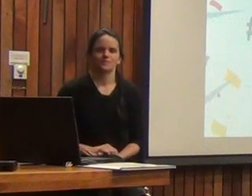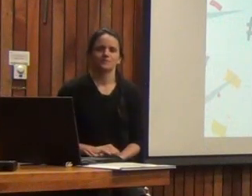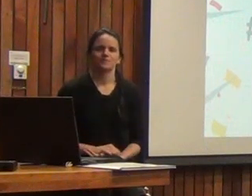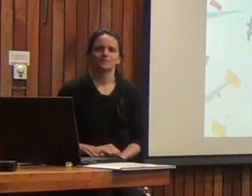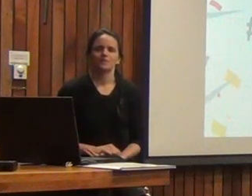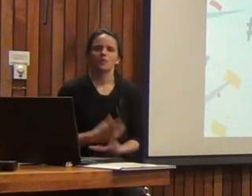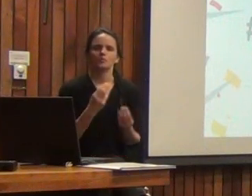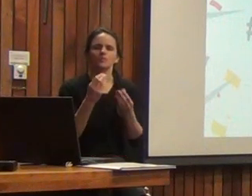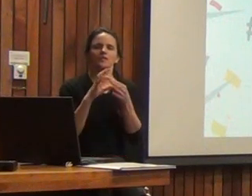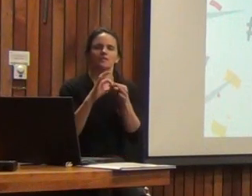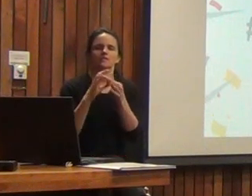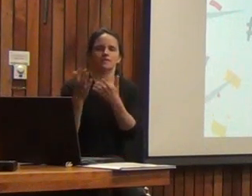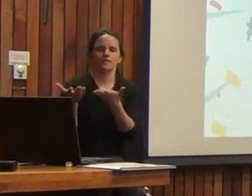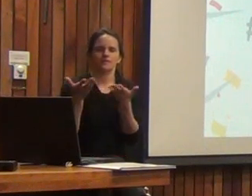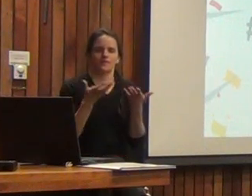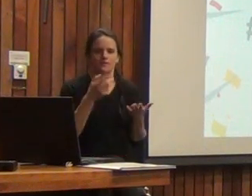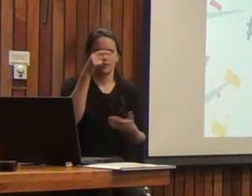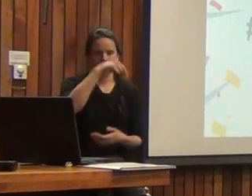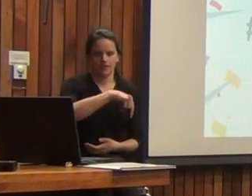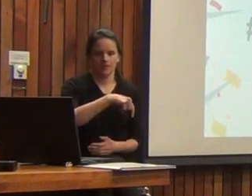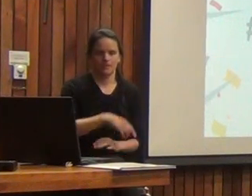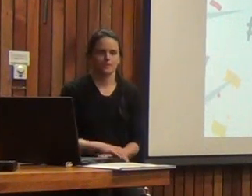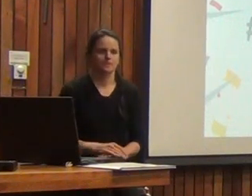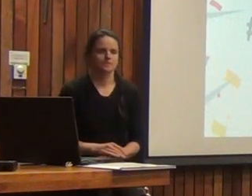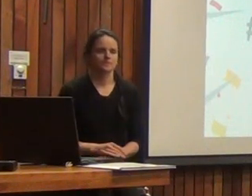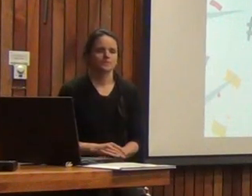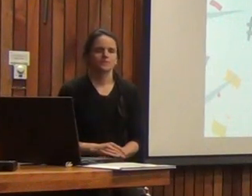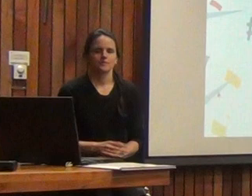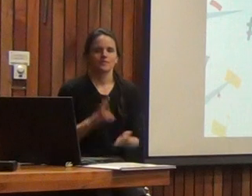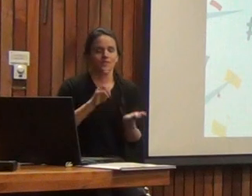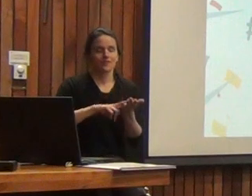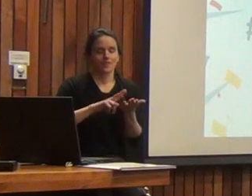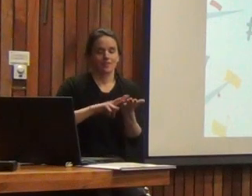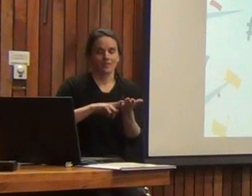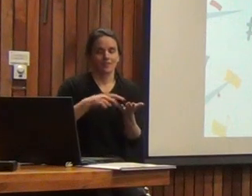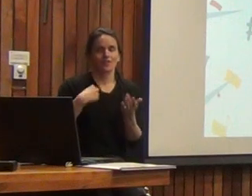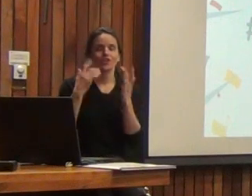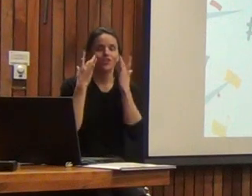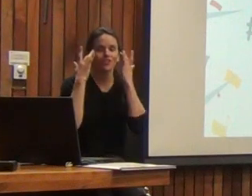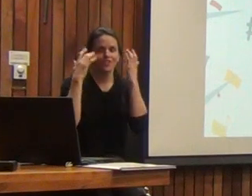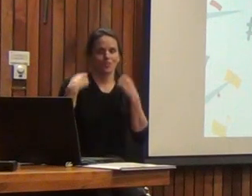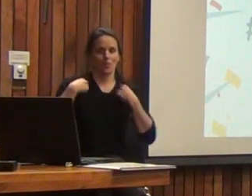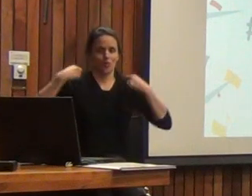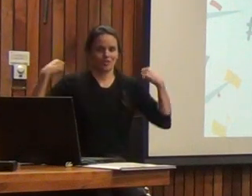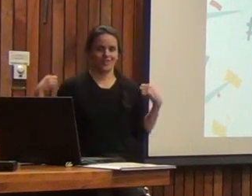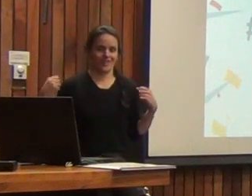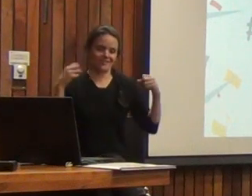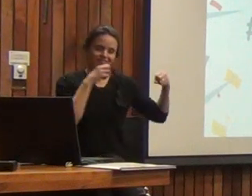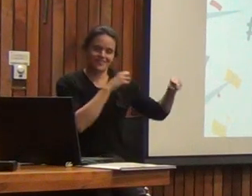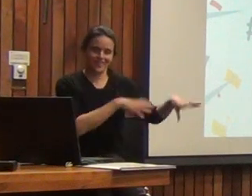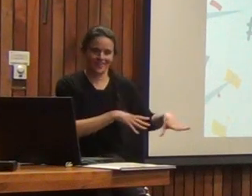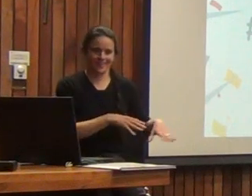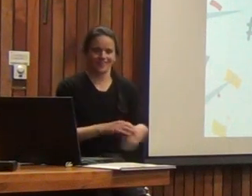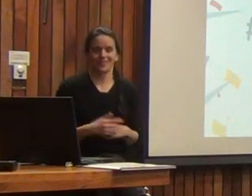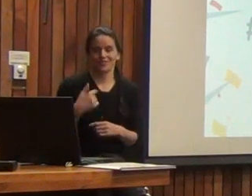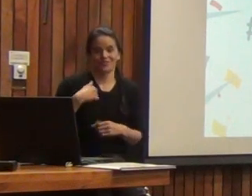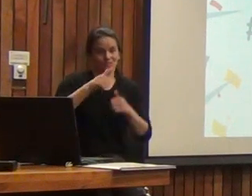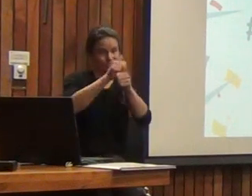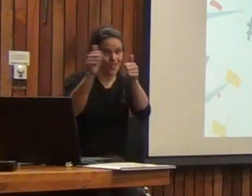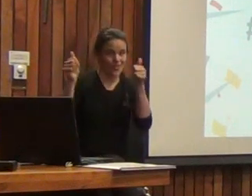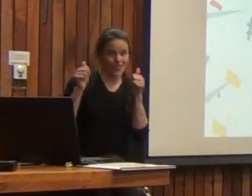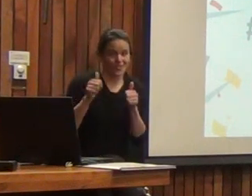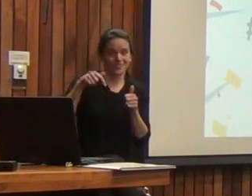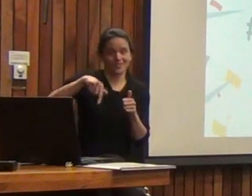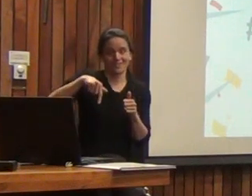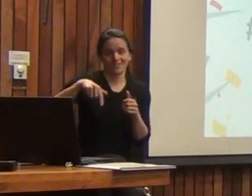Queridos, muchas gracias por venir. Ustedes no saben de verdad lo contento que estoy de sacar de esta mochila. Y no solo que estoy, que estamos.